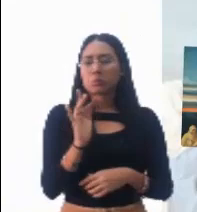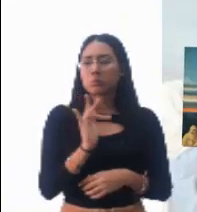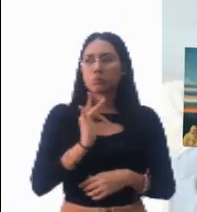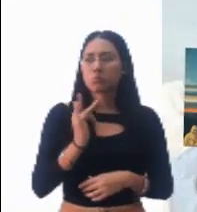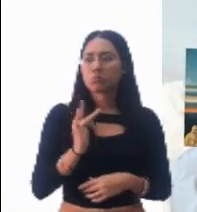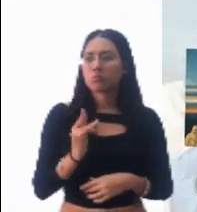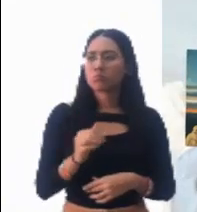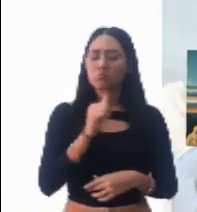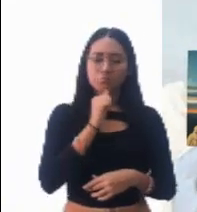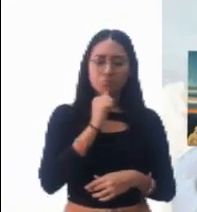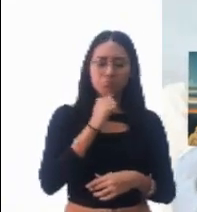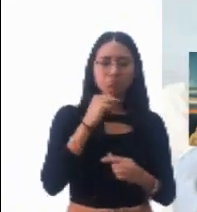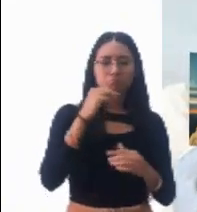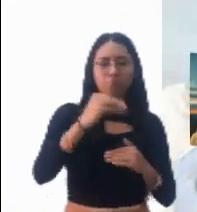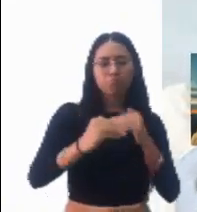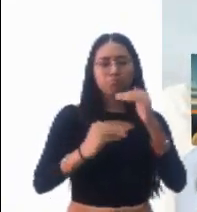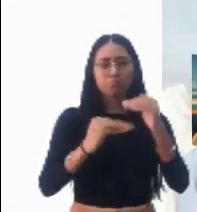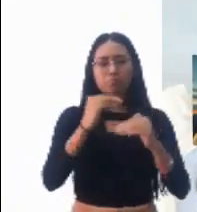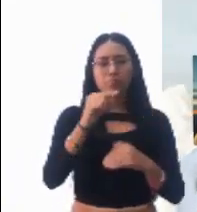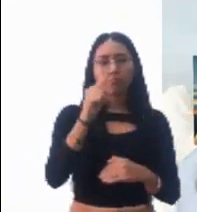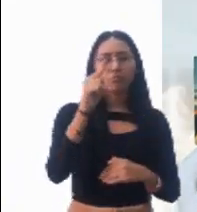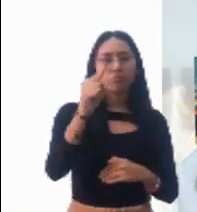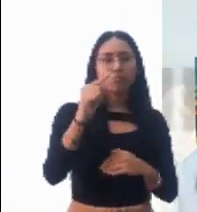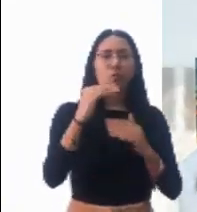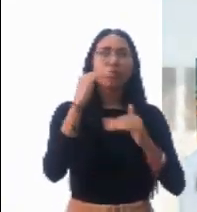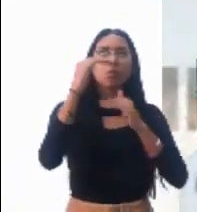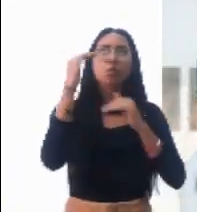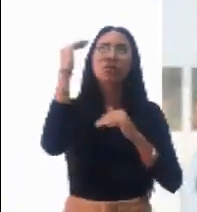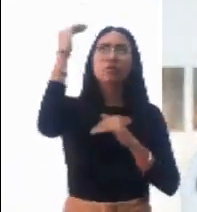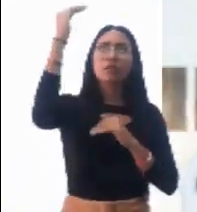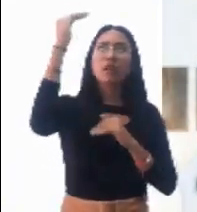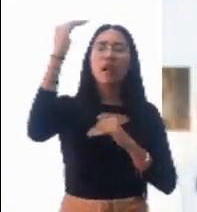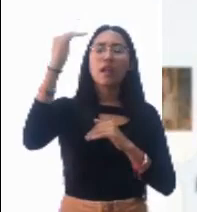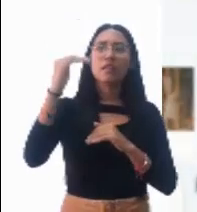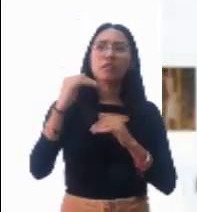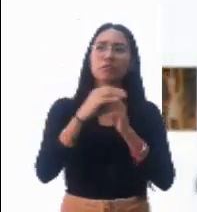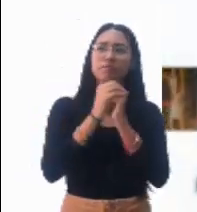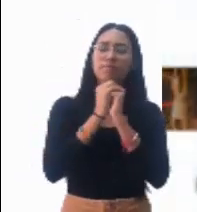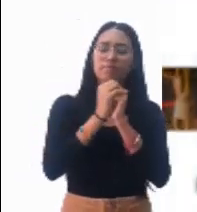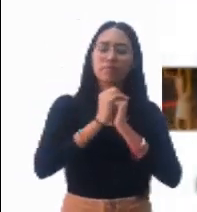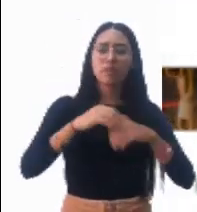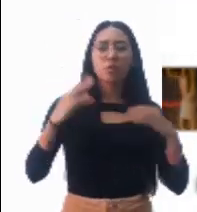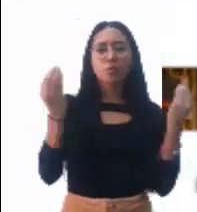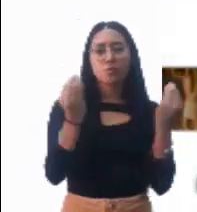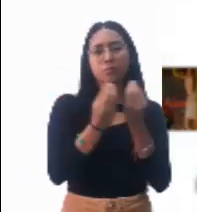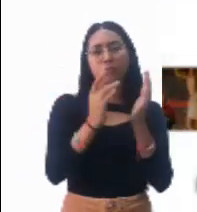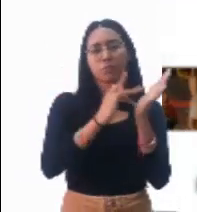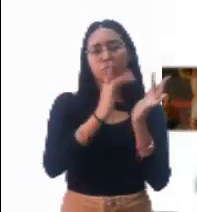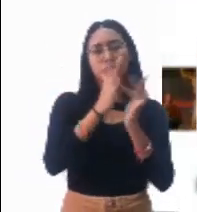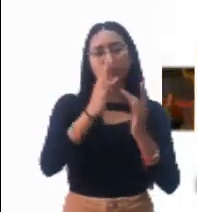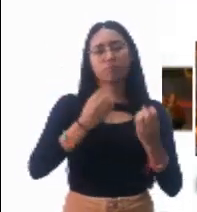los dolores. Paso a paso, has subido hasta el Calvario. Y junto con Jesús,